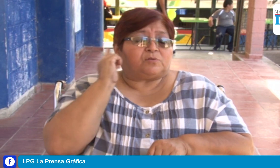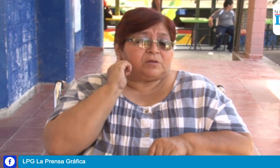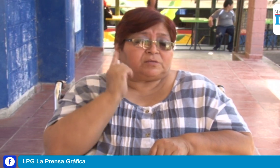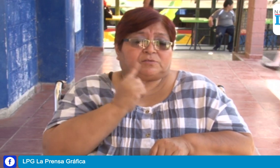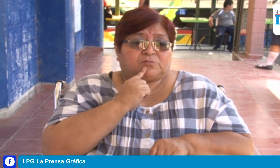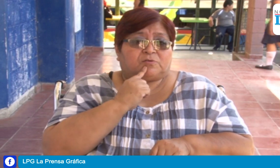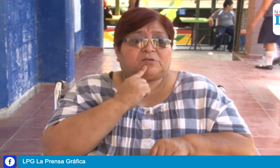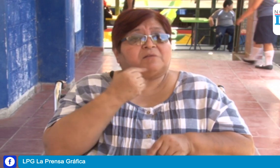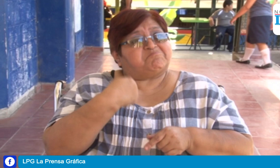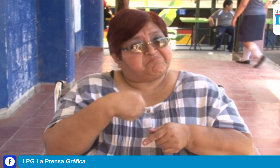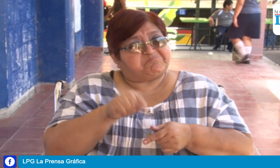universitaria.